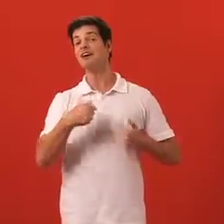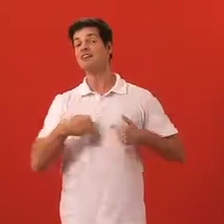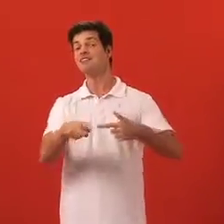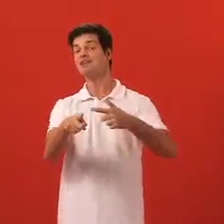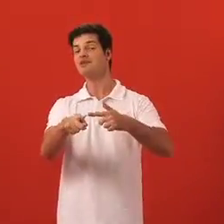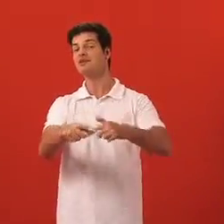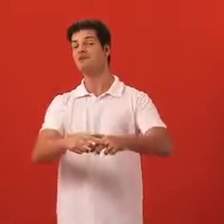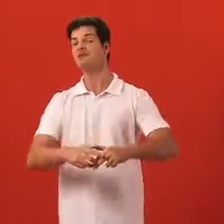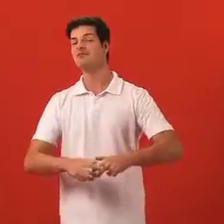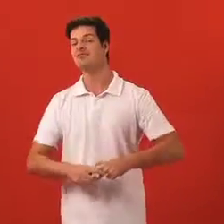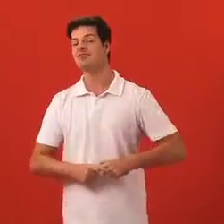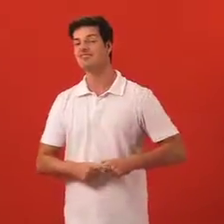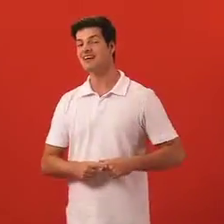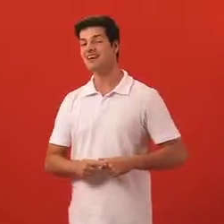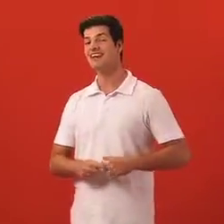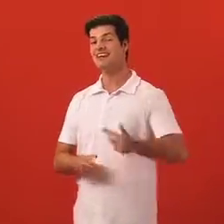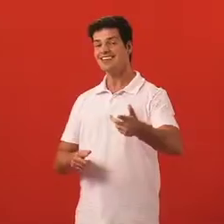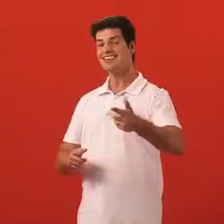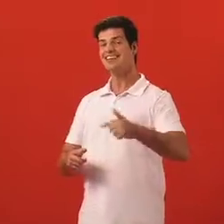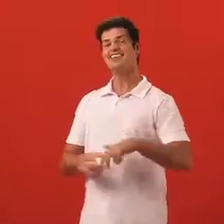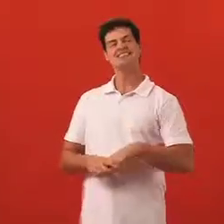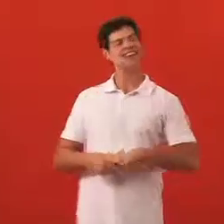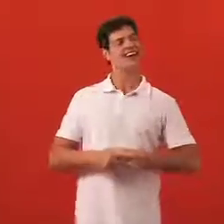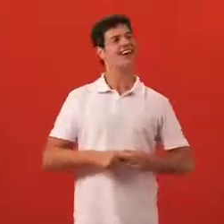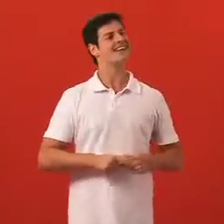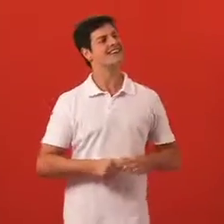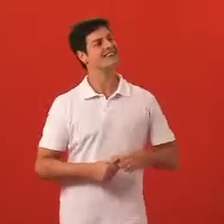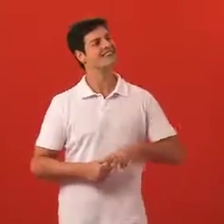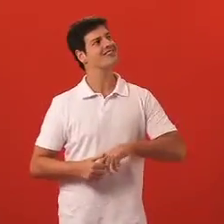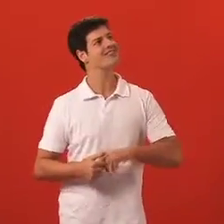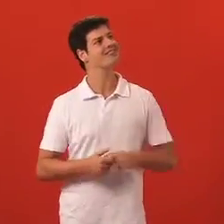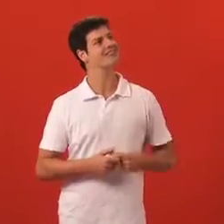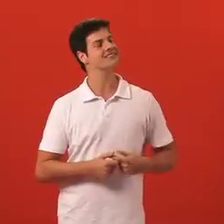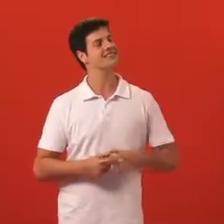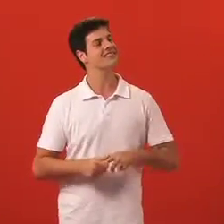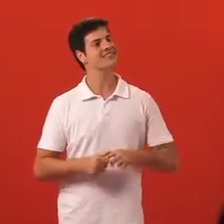ir fazer mergulho com ele um dia, sabia? É, é verdade. Será que eu vou, rapaz? sei.